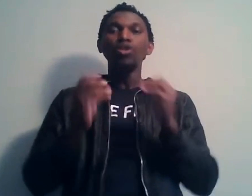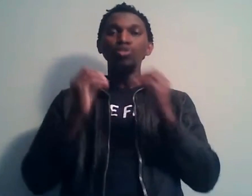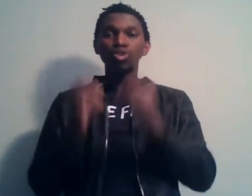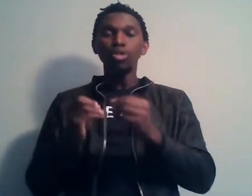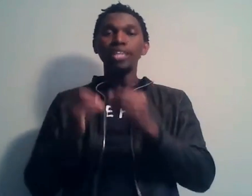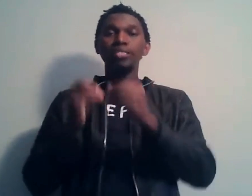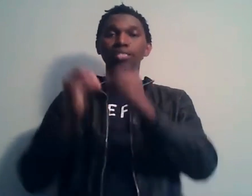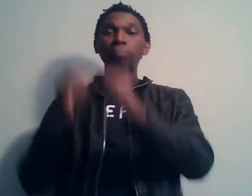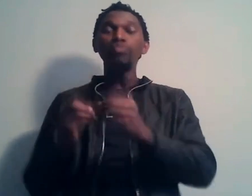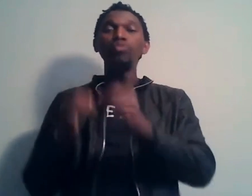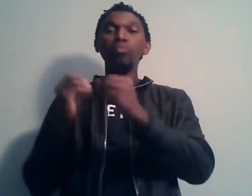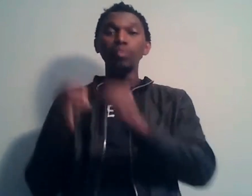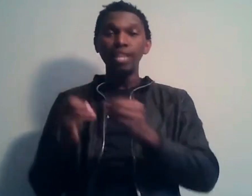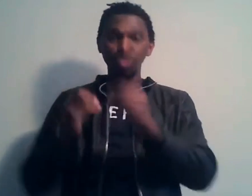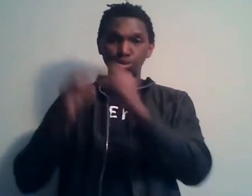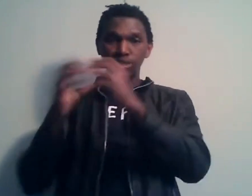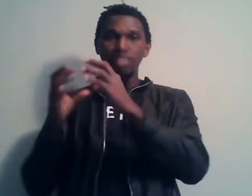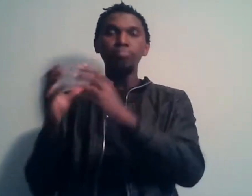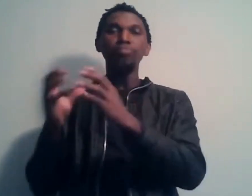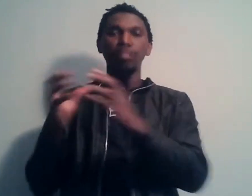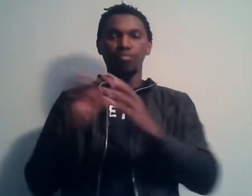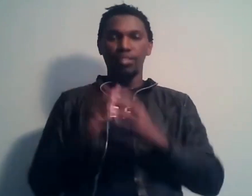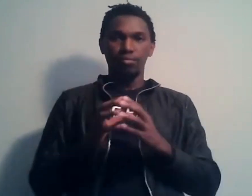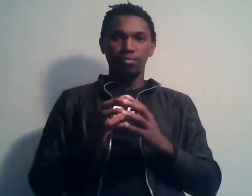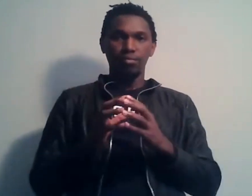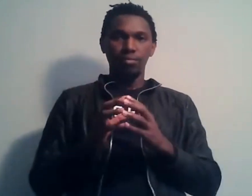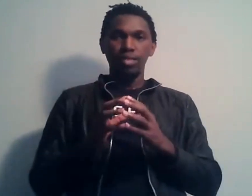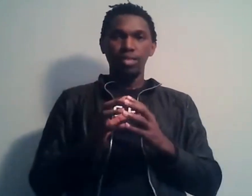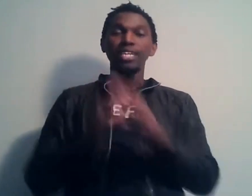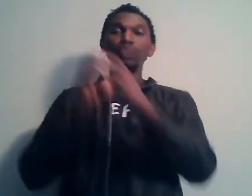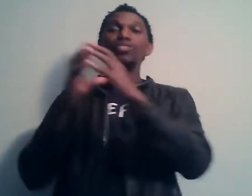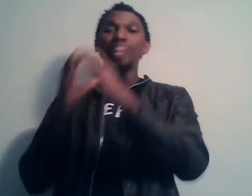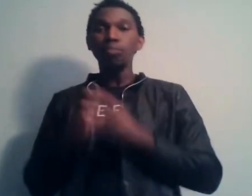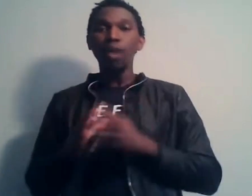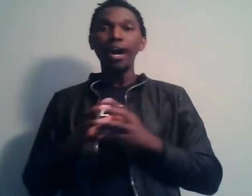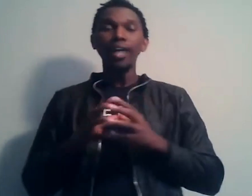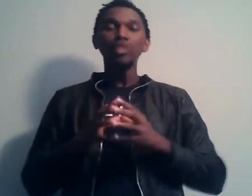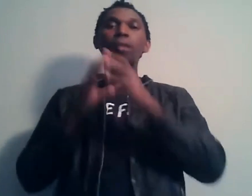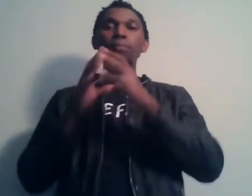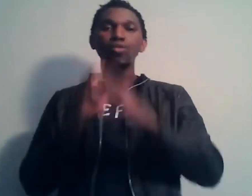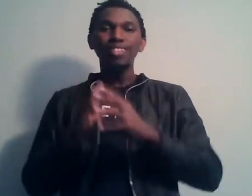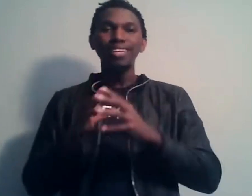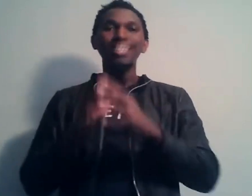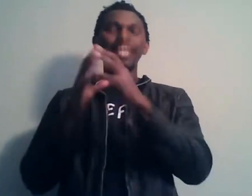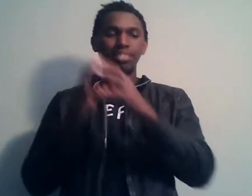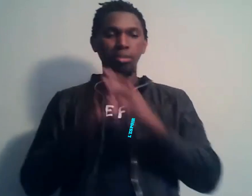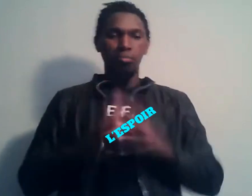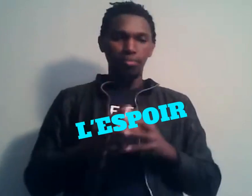notre jeunesse n'a plus de modèle sur qui s'appuyer en fait. Et une diaspora doit montrer l'exemple.